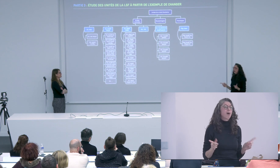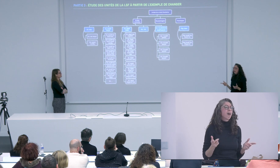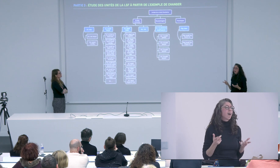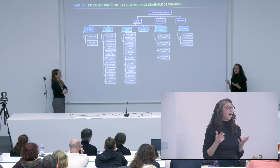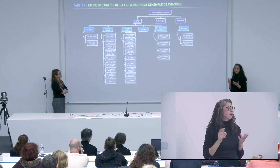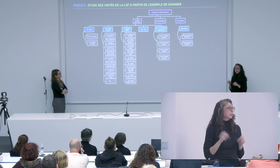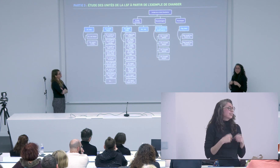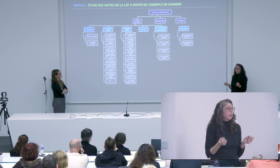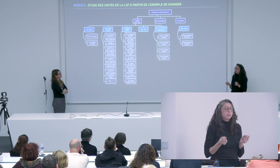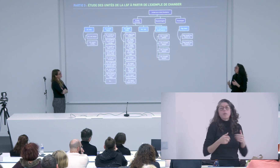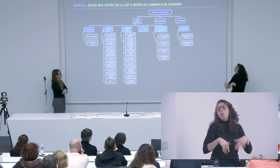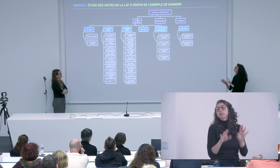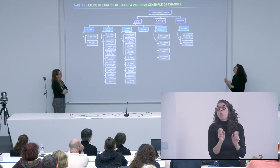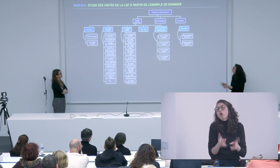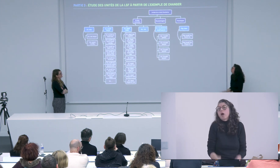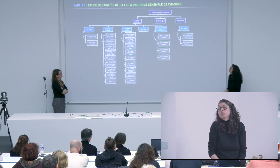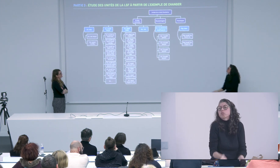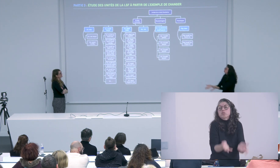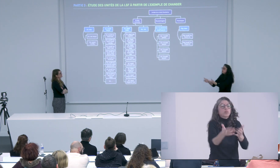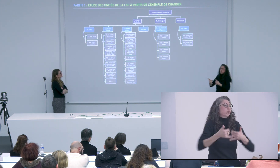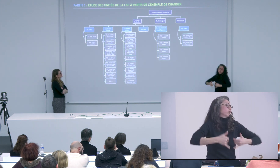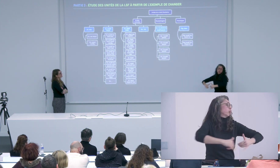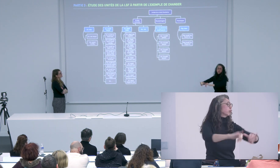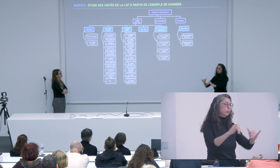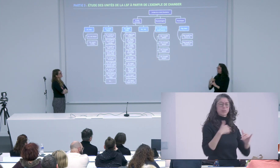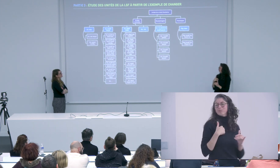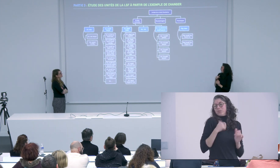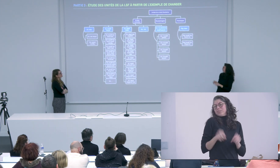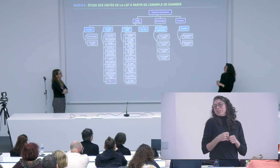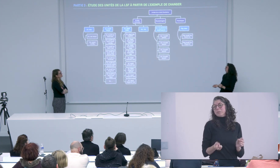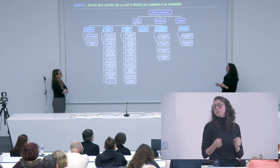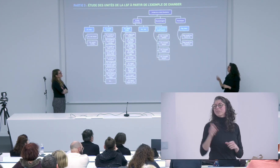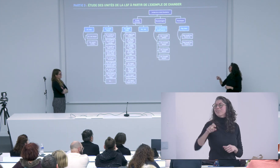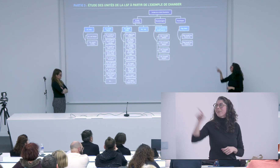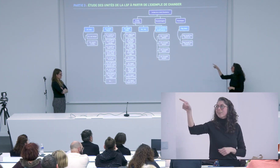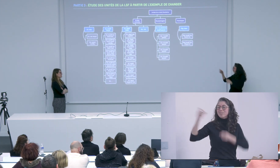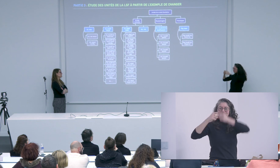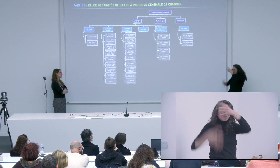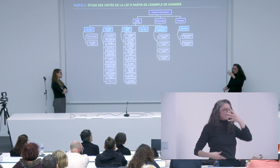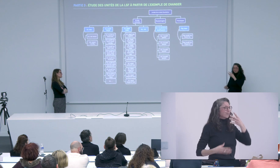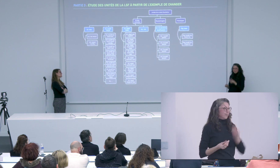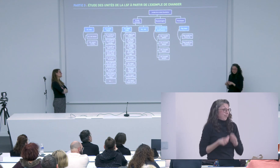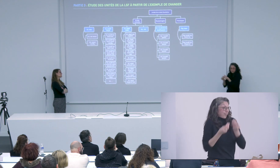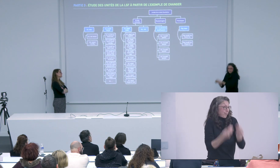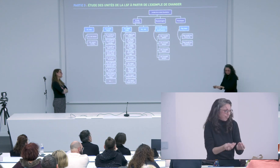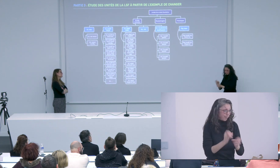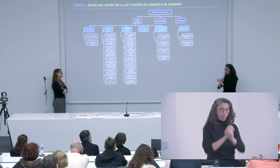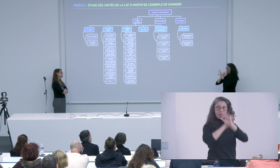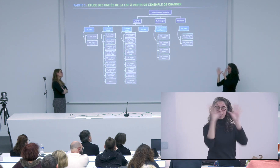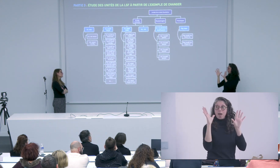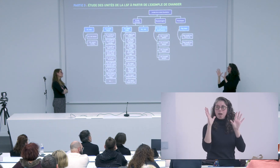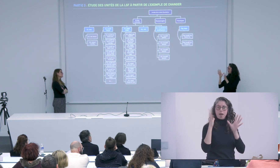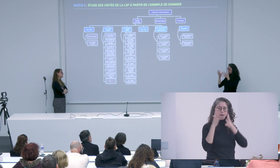ces textes mais c'est pas que c'est'est pas possible de